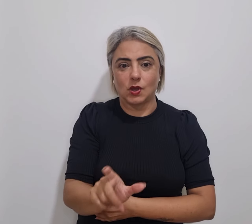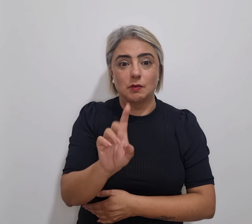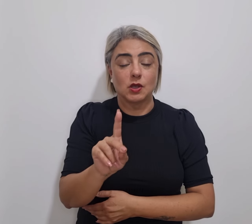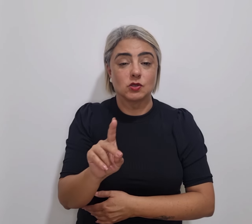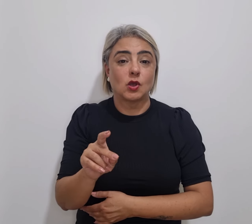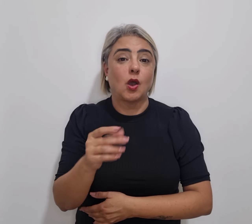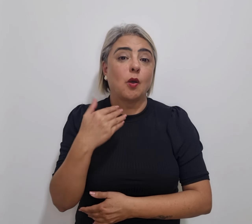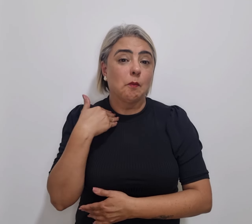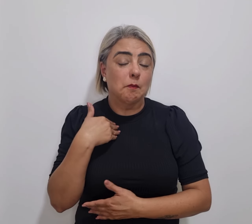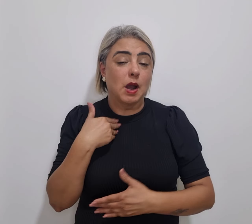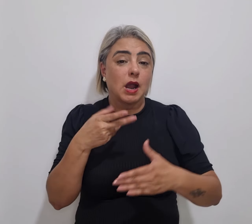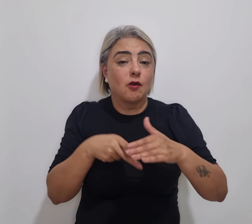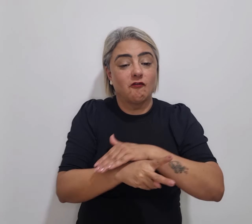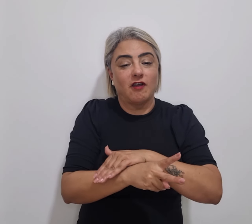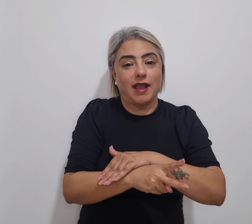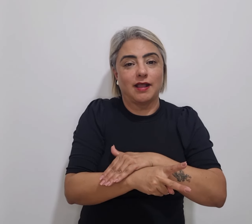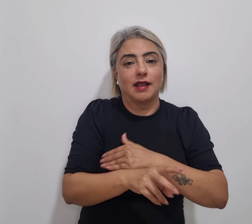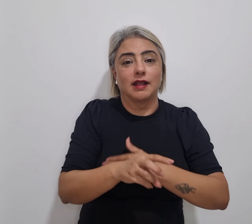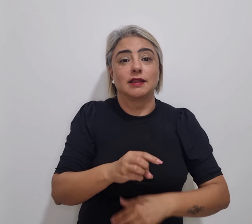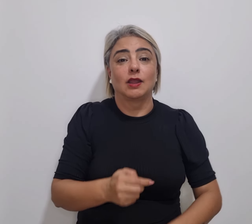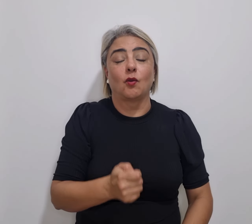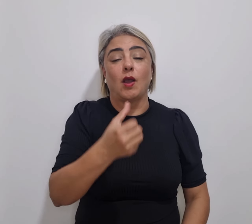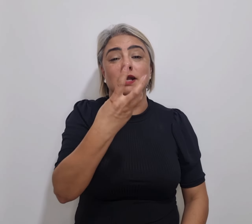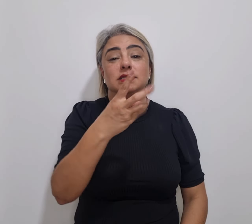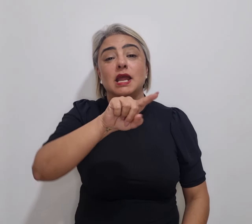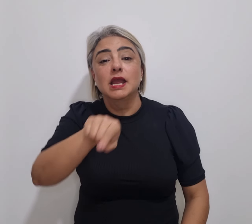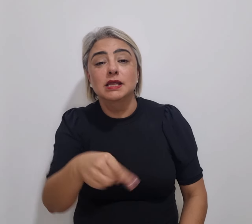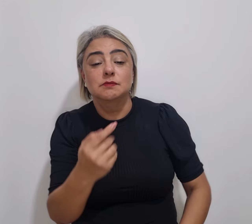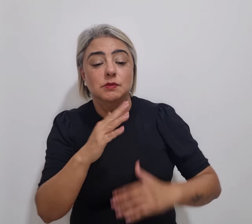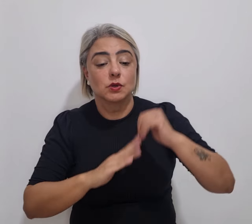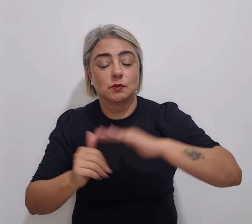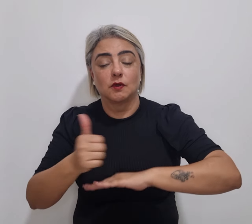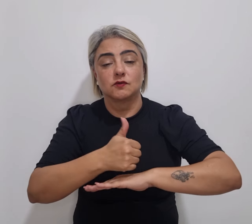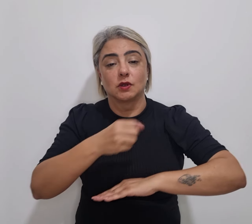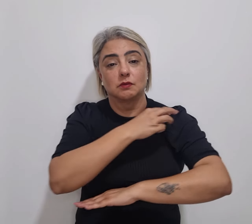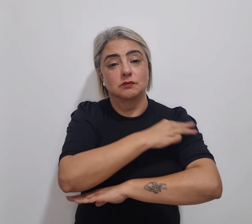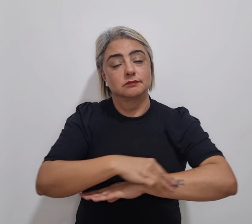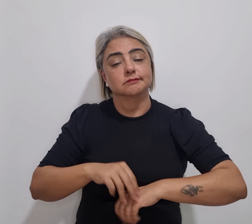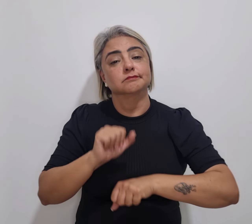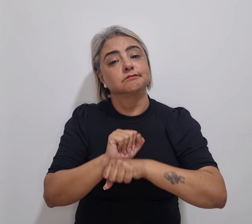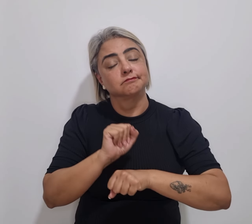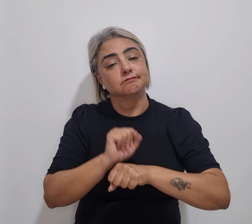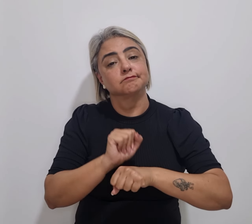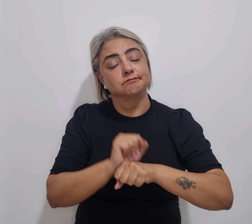reserva tem quase 3 mil profissionais do magistério esperando a nomeação.